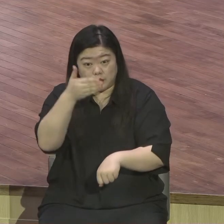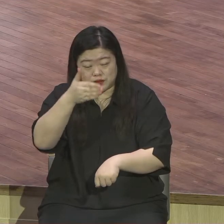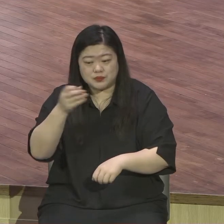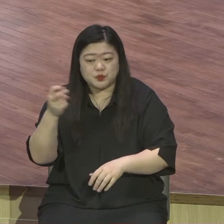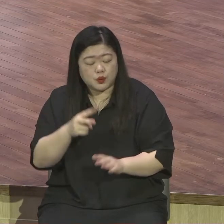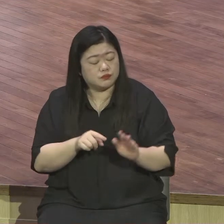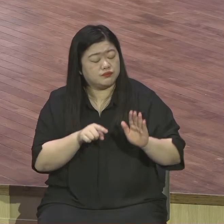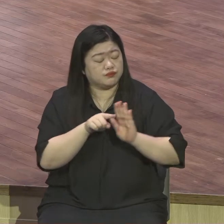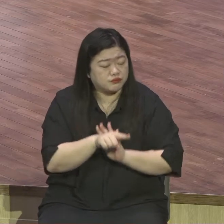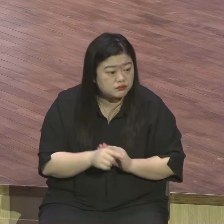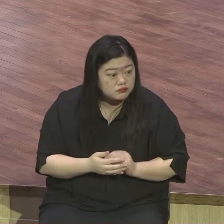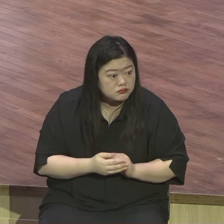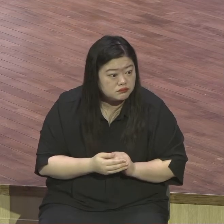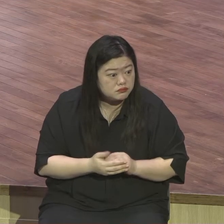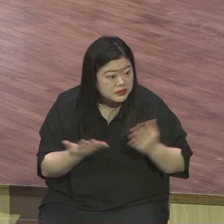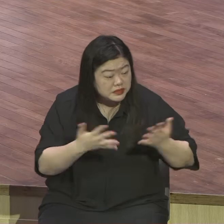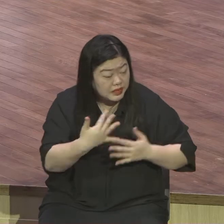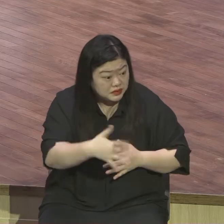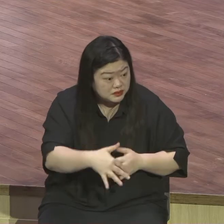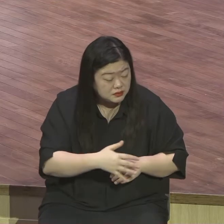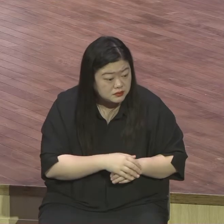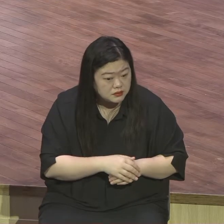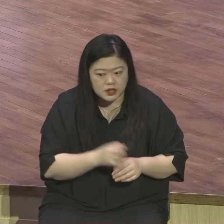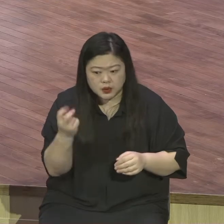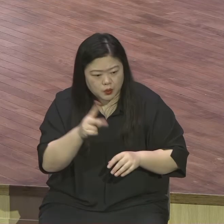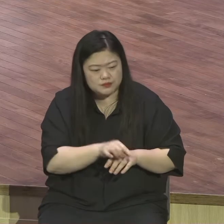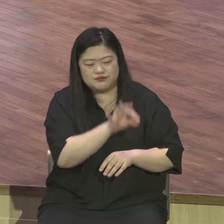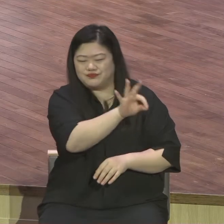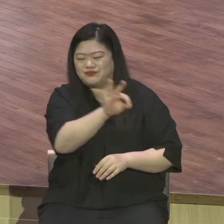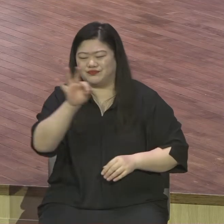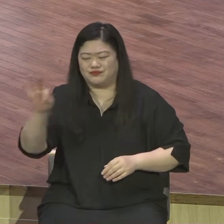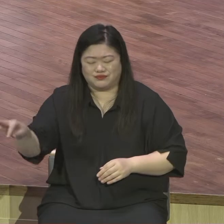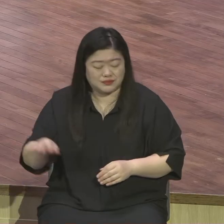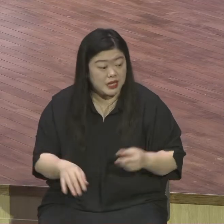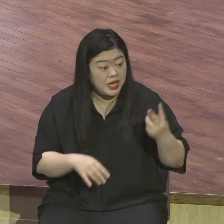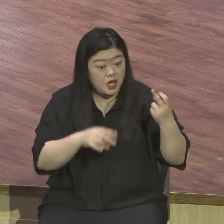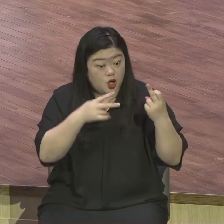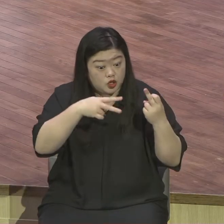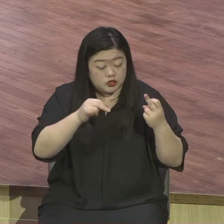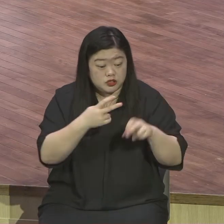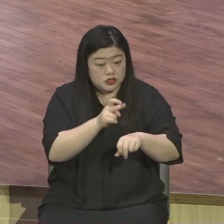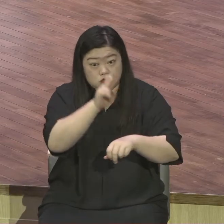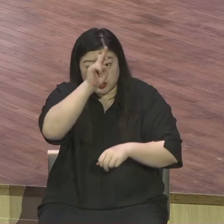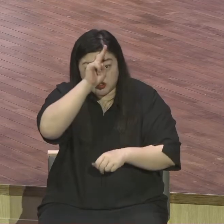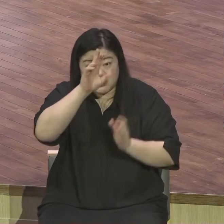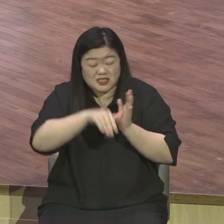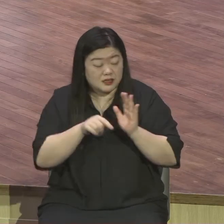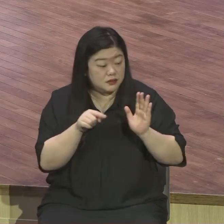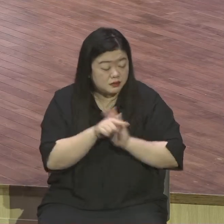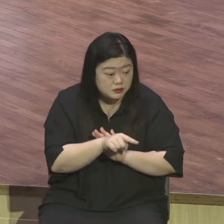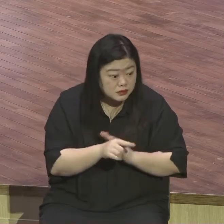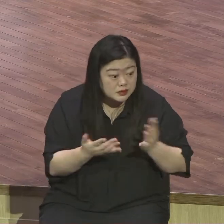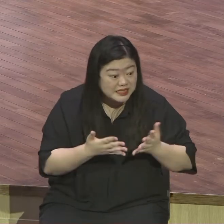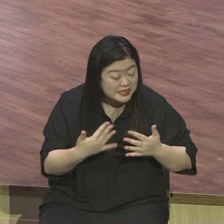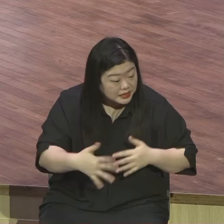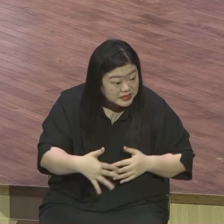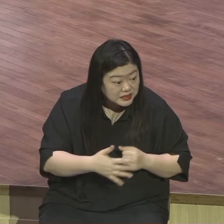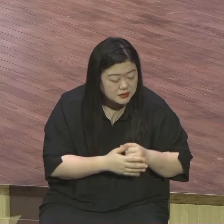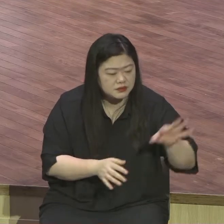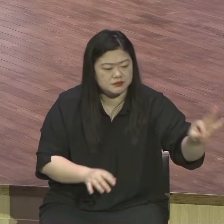사람들 또 다 들을 보내줍니다. 그리고 12시에 나가보면 또 놀고 있어 또 들어줍니다. 3시에 나갔더니 또 놀고 있어 또